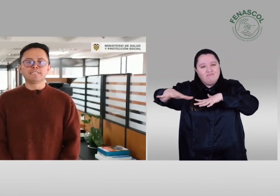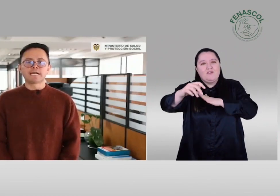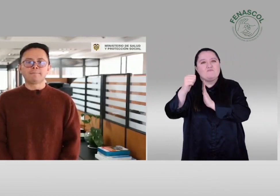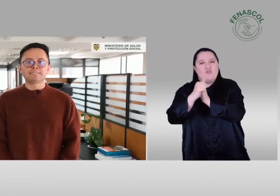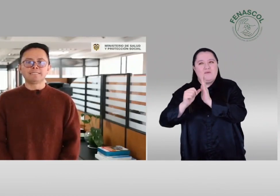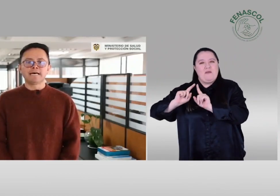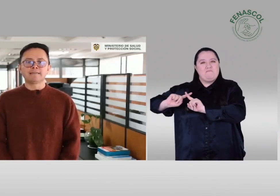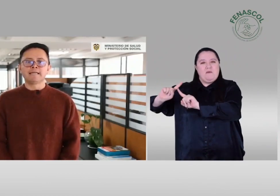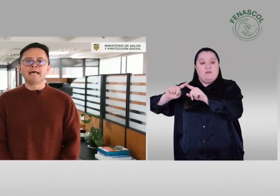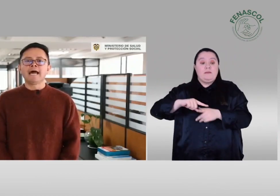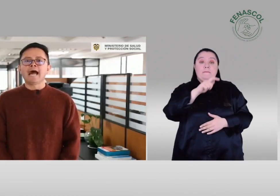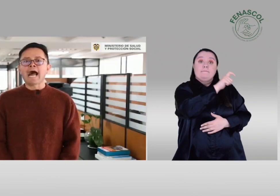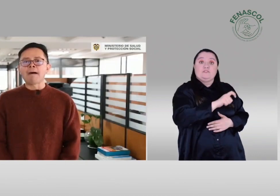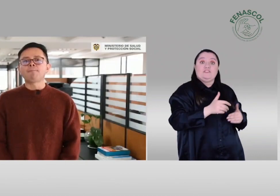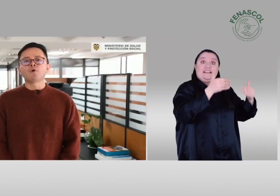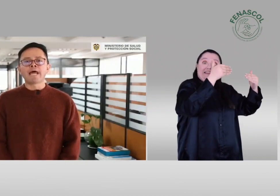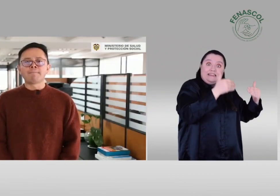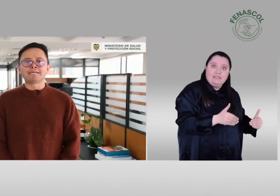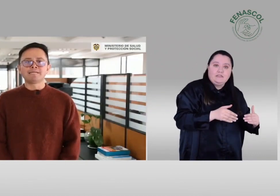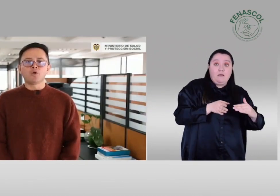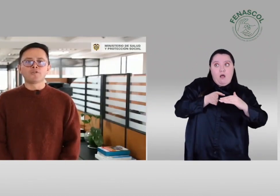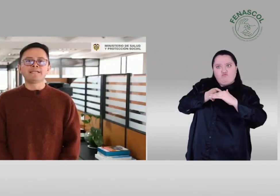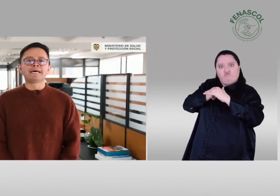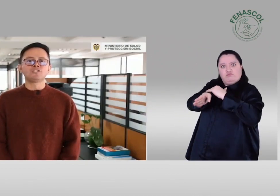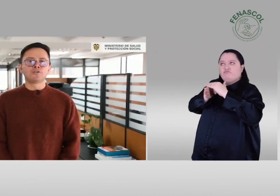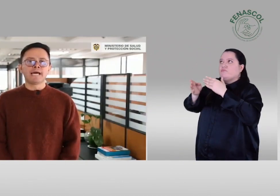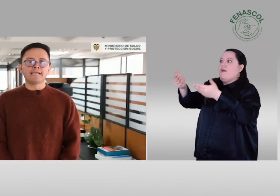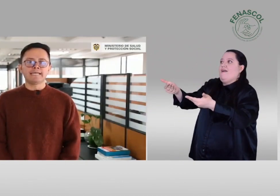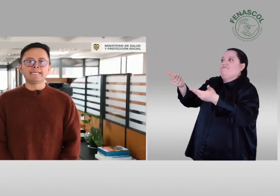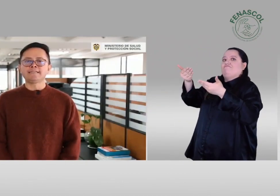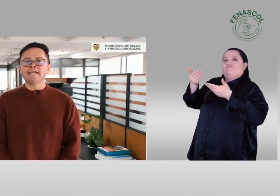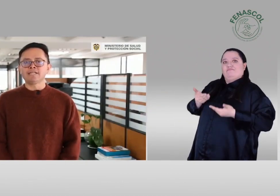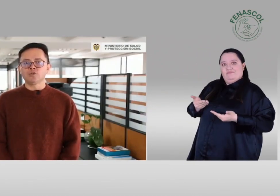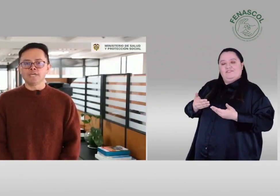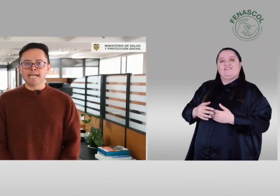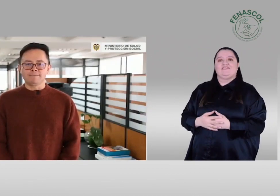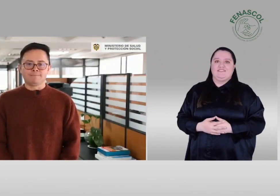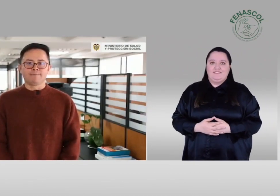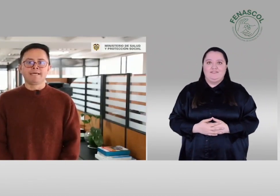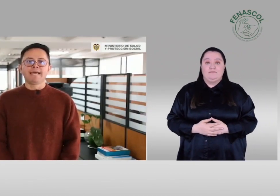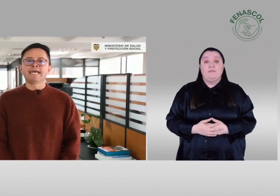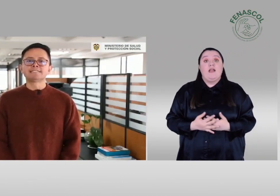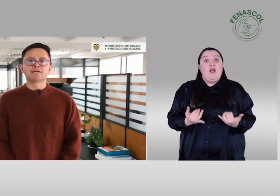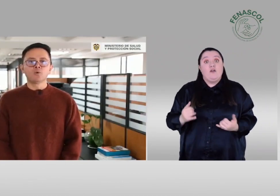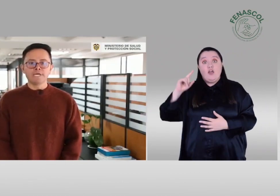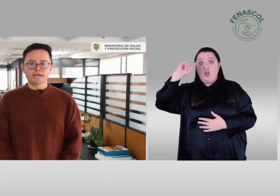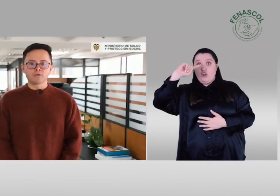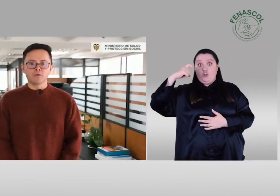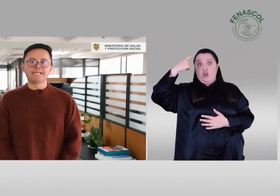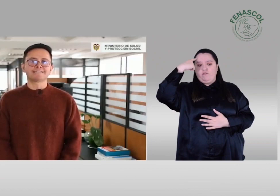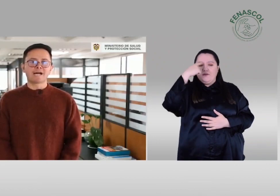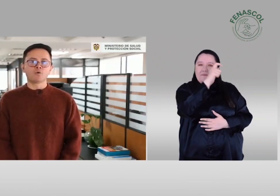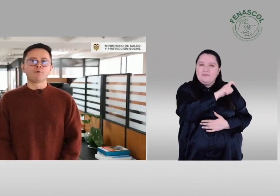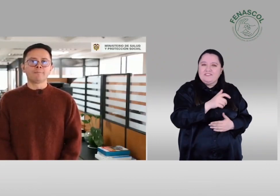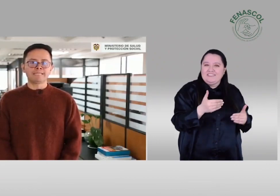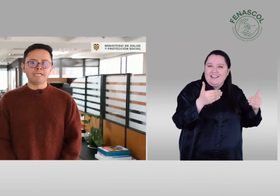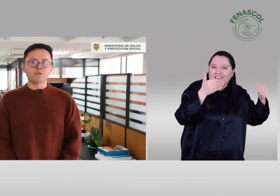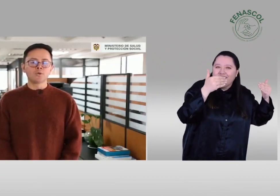discapacidad a programas del orden nacional y territorial. Este gobierno está comprometido